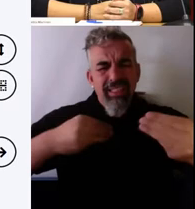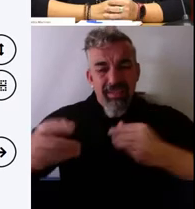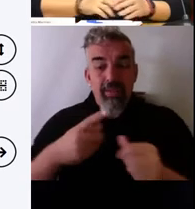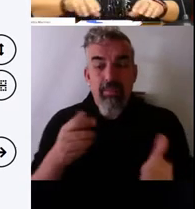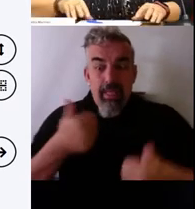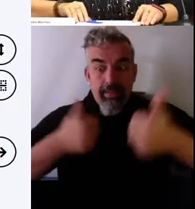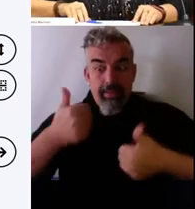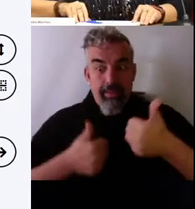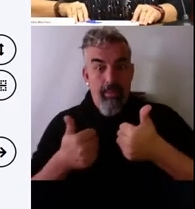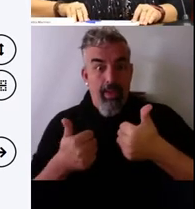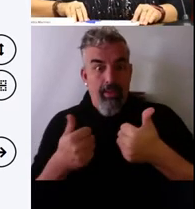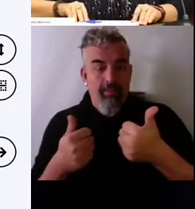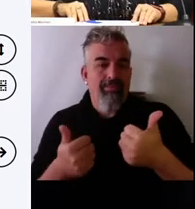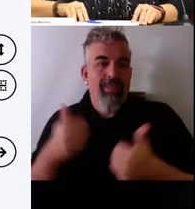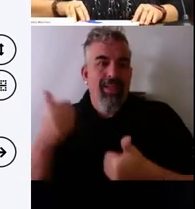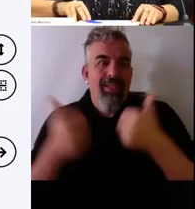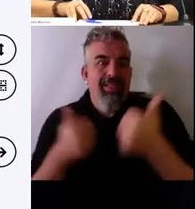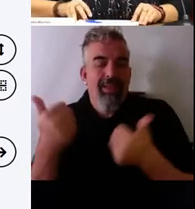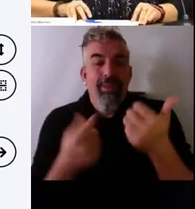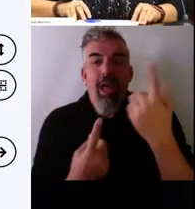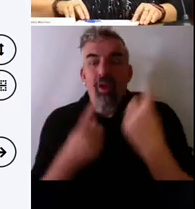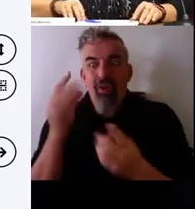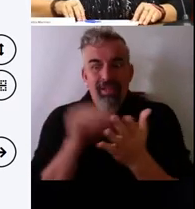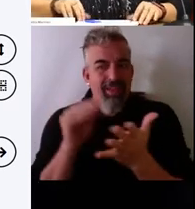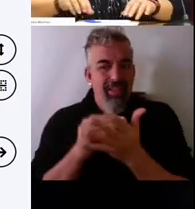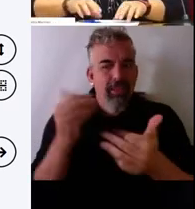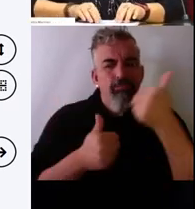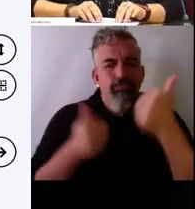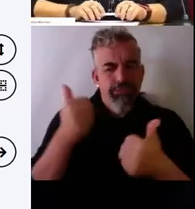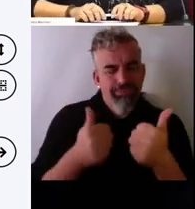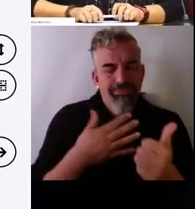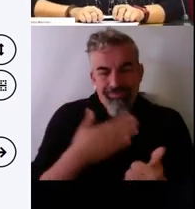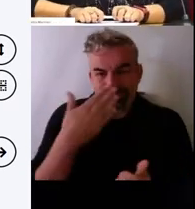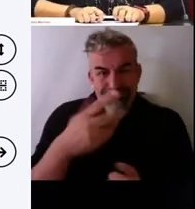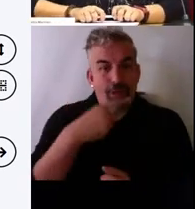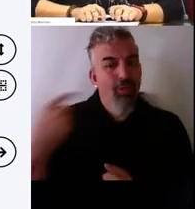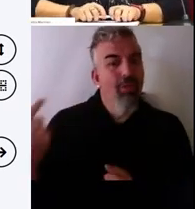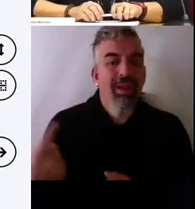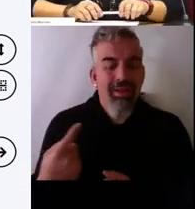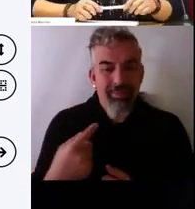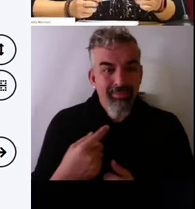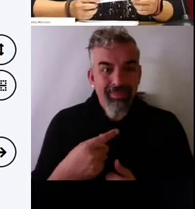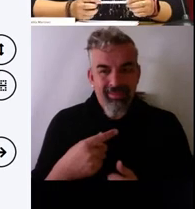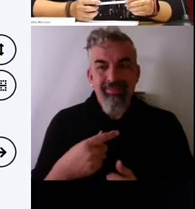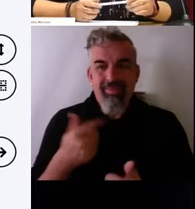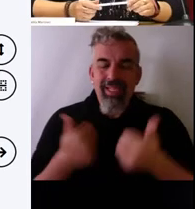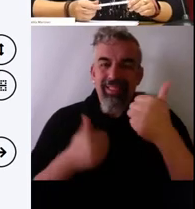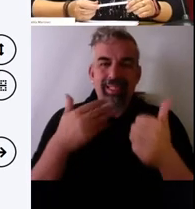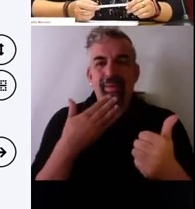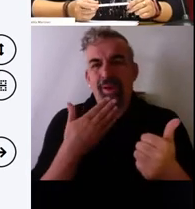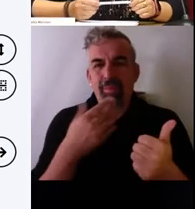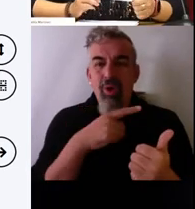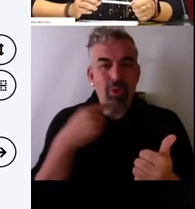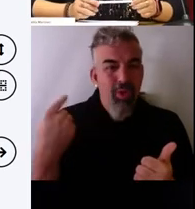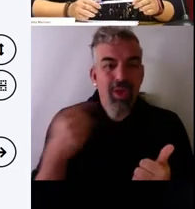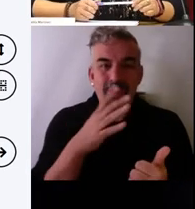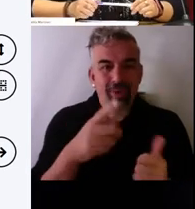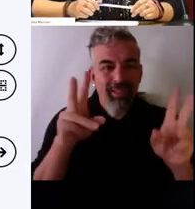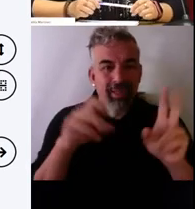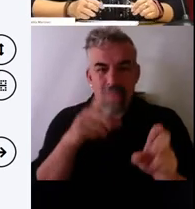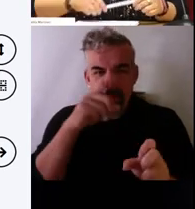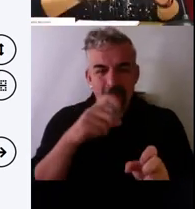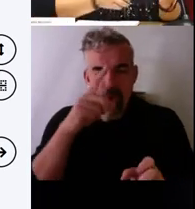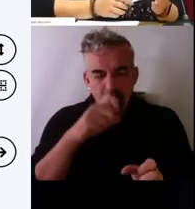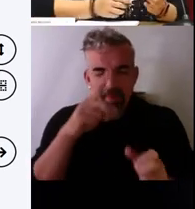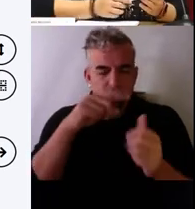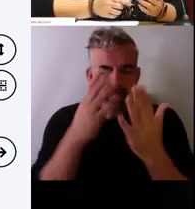pues a mí es que los exámenes me duelen bastante, porque esa parte memorística, yo entiendo